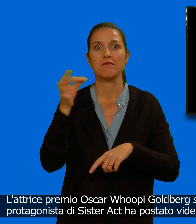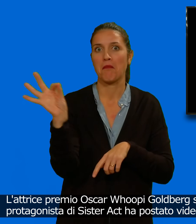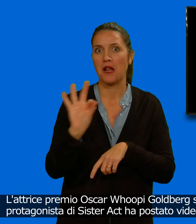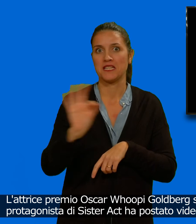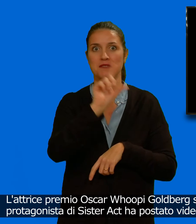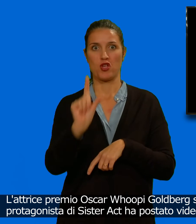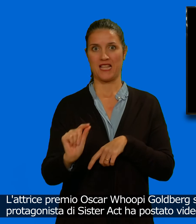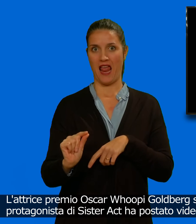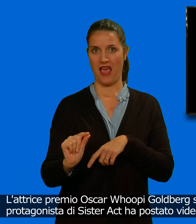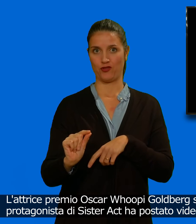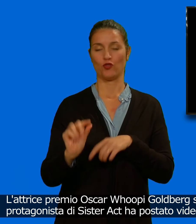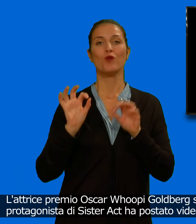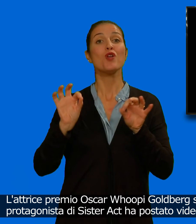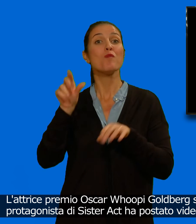la nota protagonista di Sister Act,